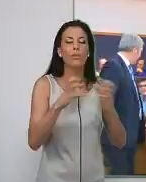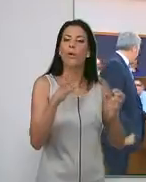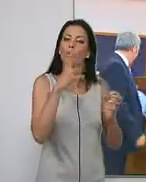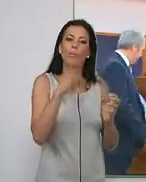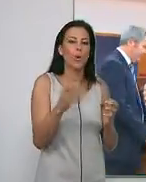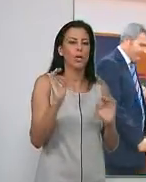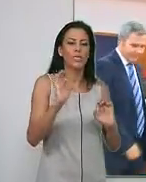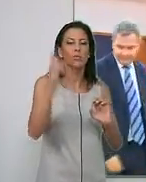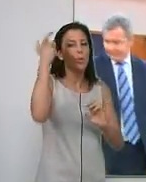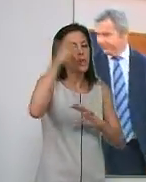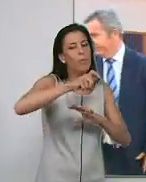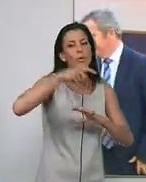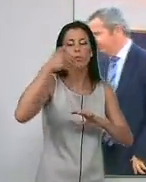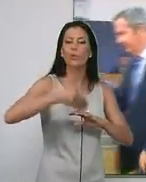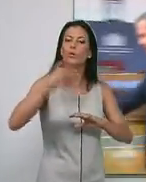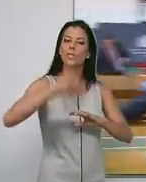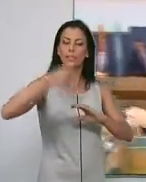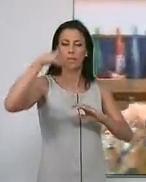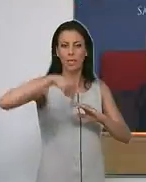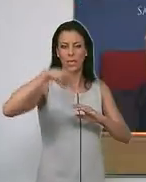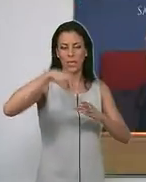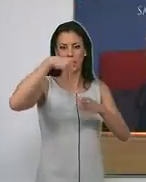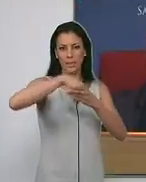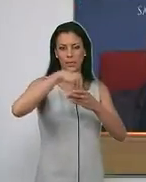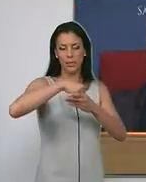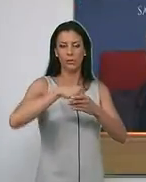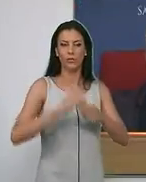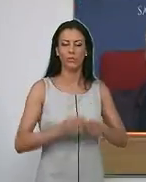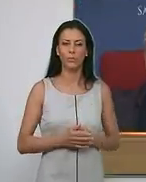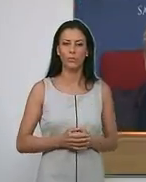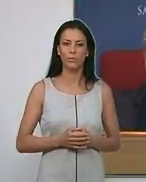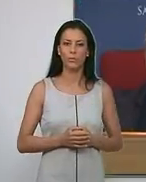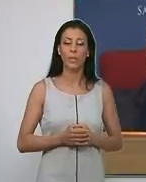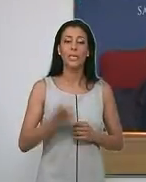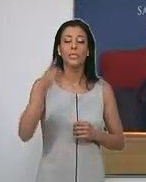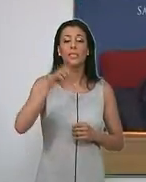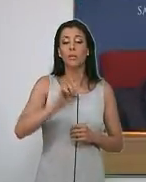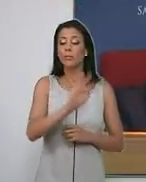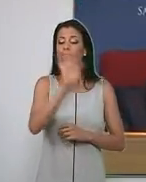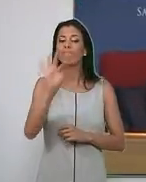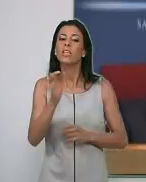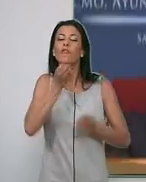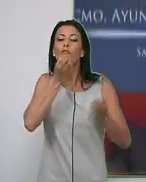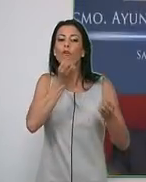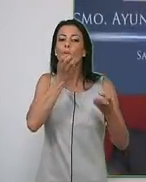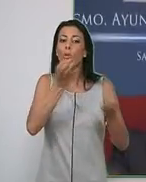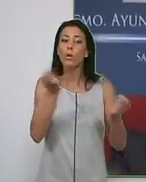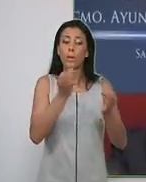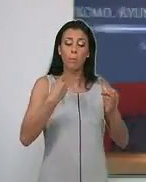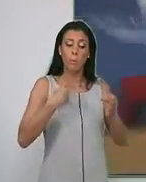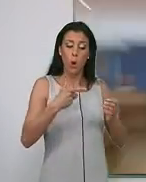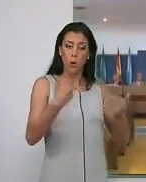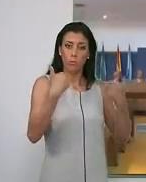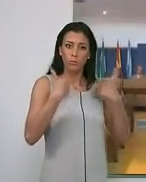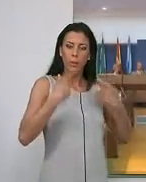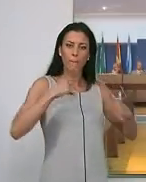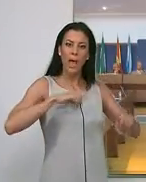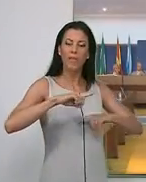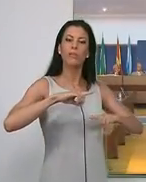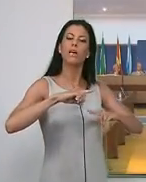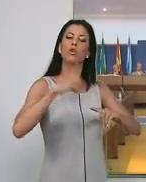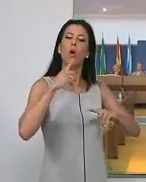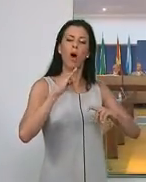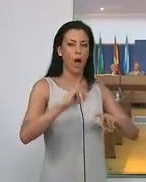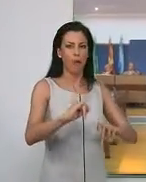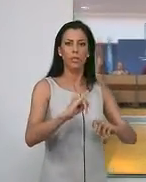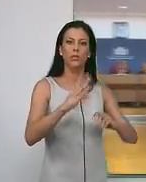municipios que componen el ente supramunicipal. Seguidamente informó que este mandato se afronta con